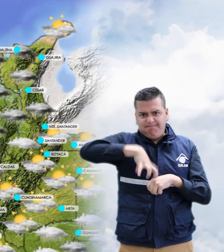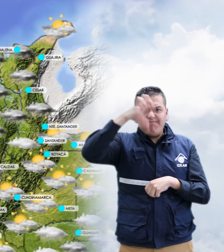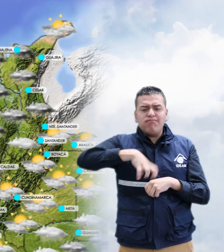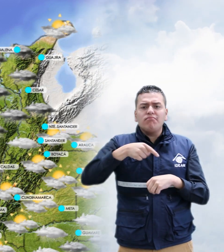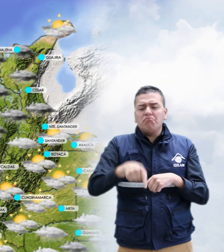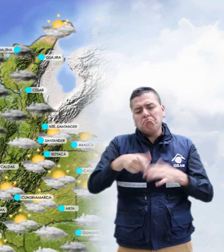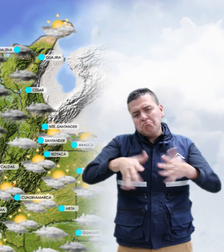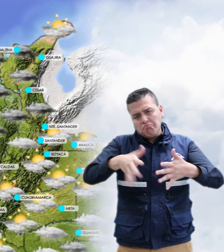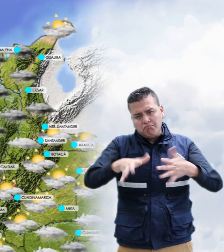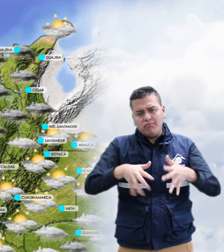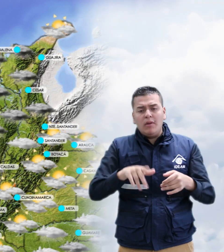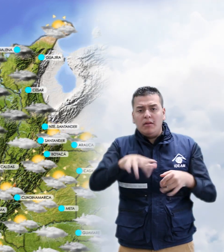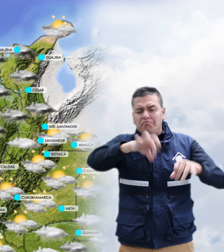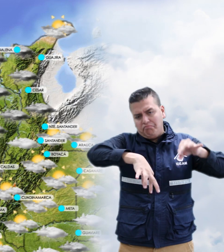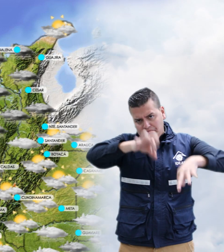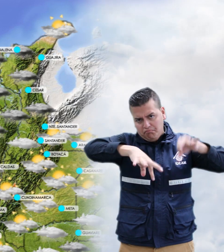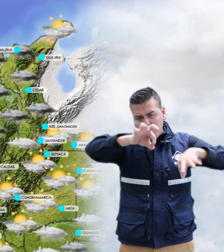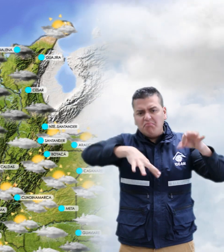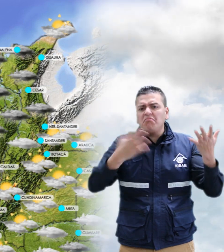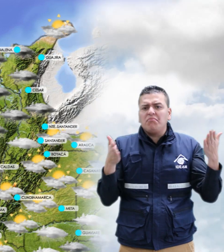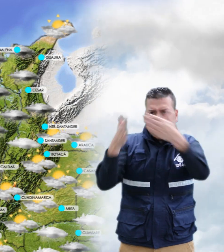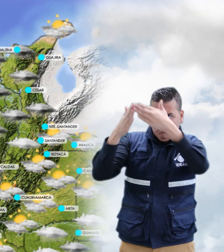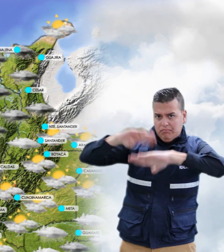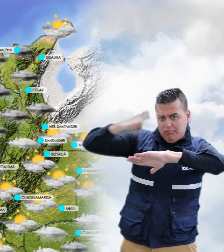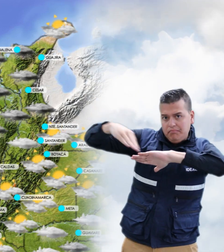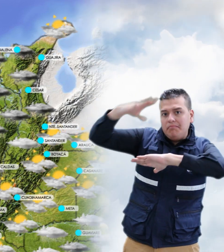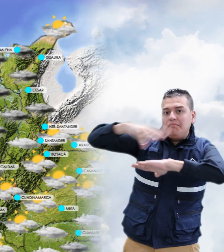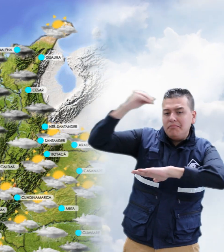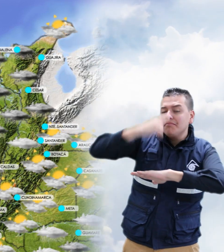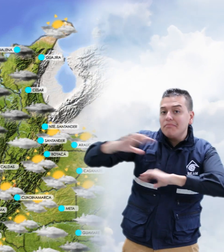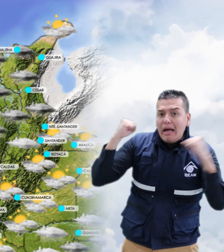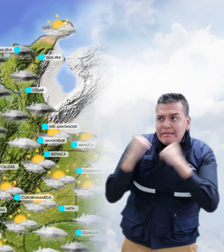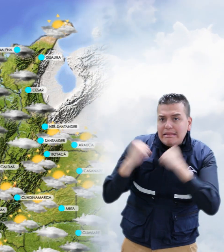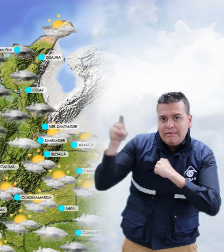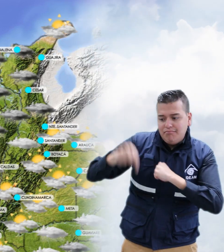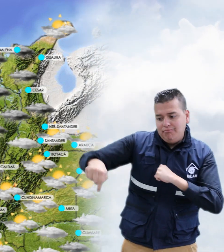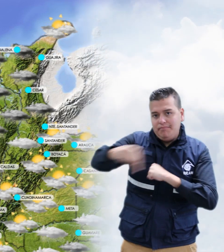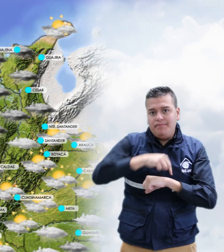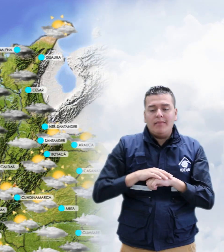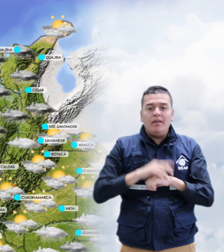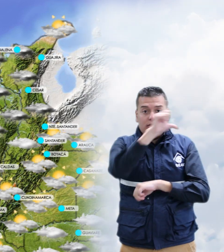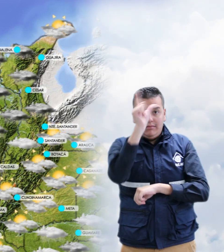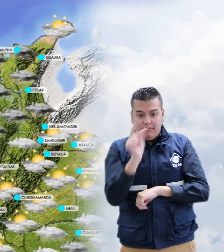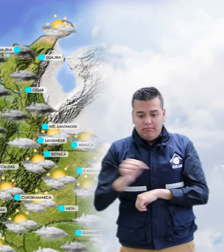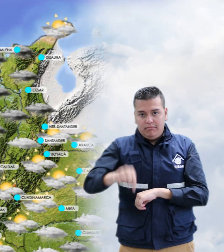ligero o lloviznas en las estribaciones de la Sierra Nevada de Santa Marta. Sectores de Cesar, Magdalena,